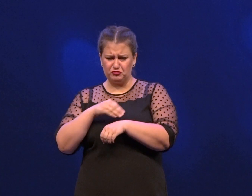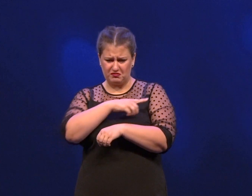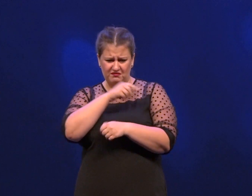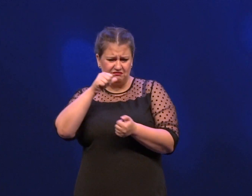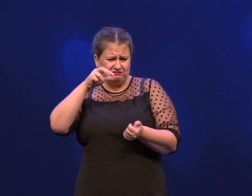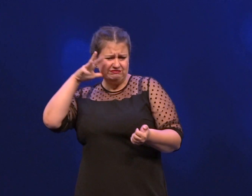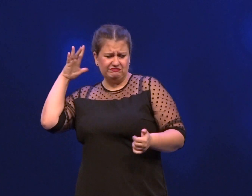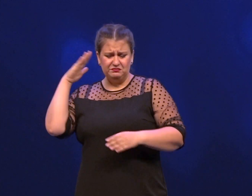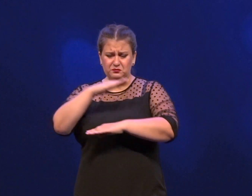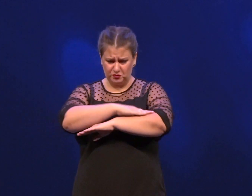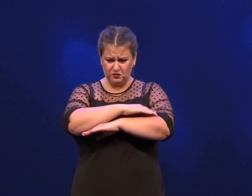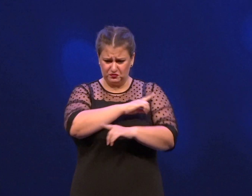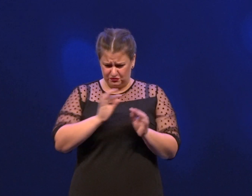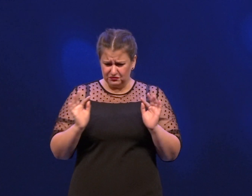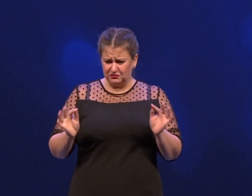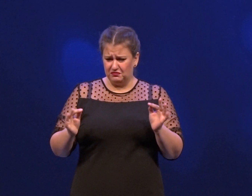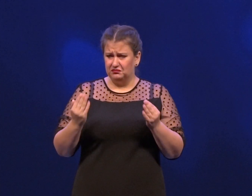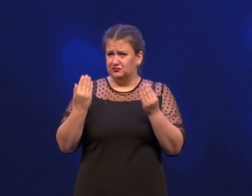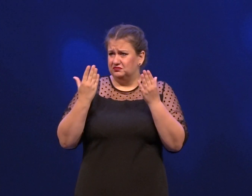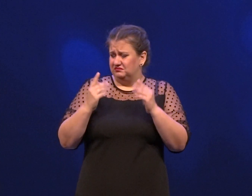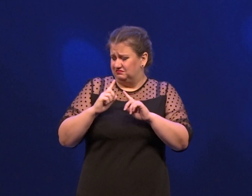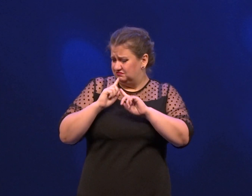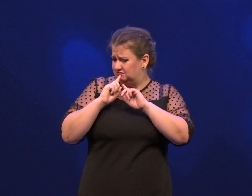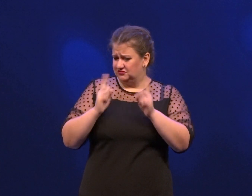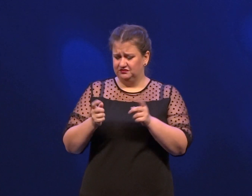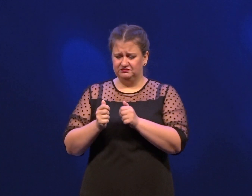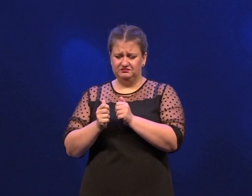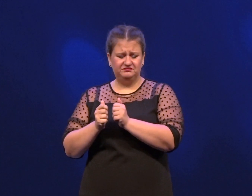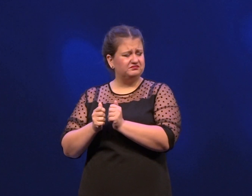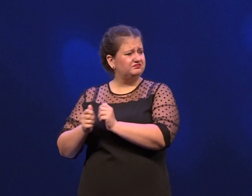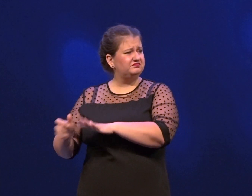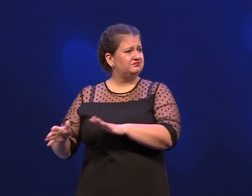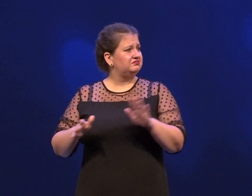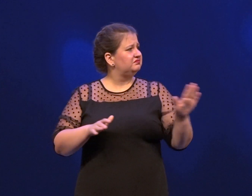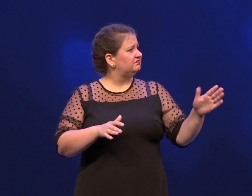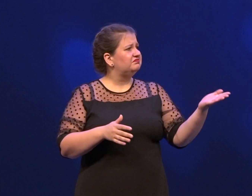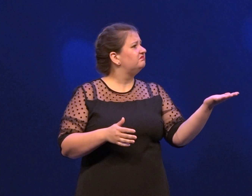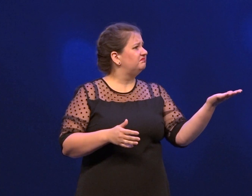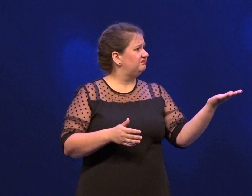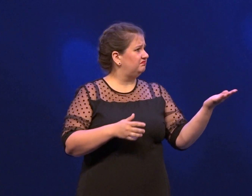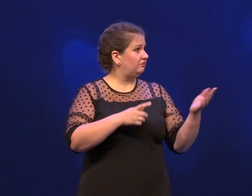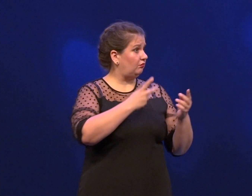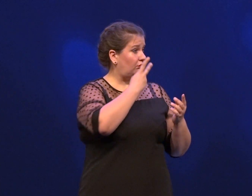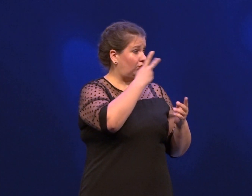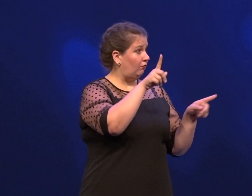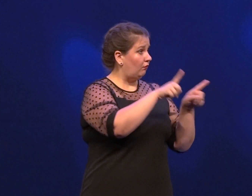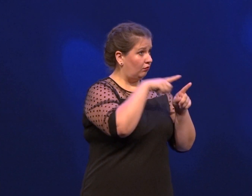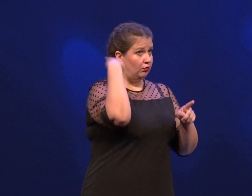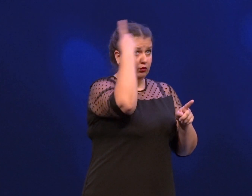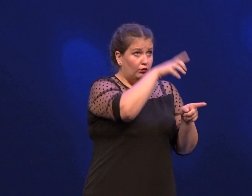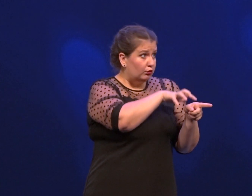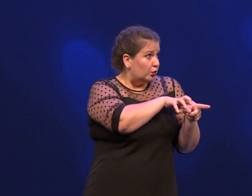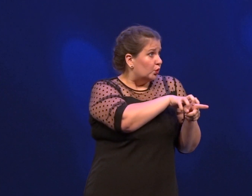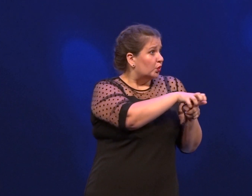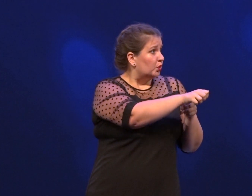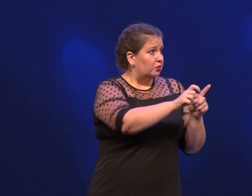сидел в телефоне. «У тебя все нормально?» – спросила ему жена. «Что с тобой? Ты так